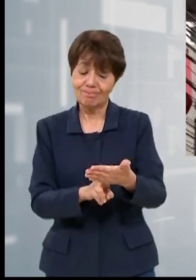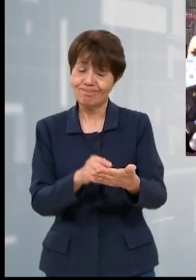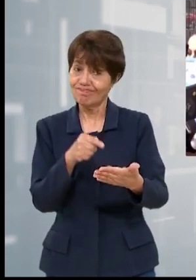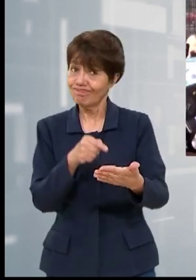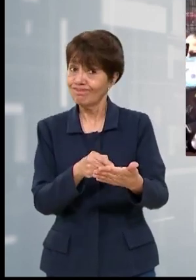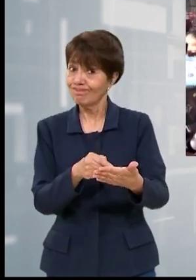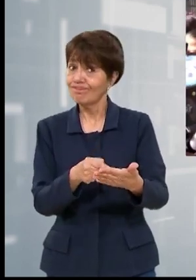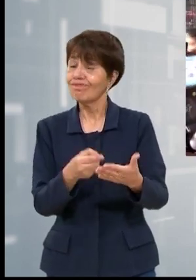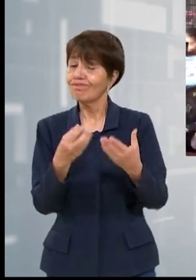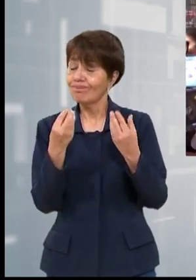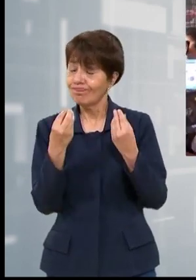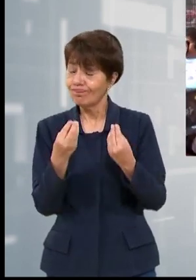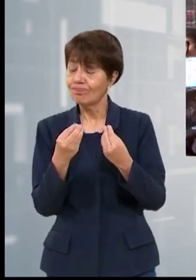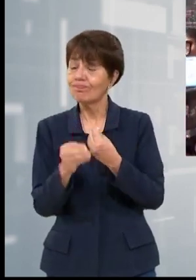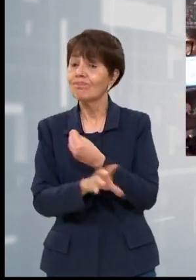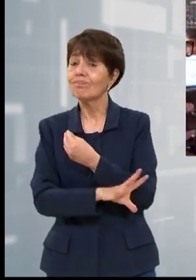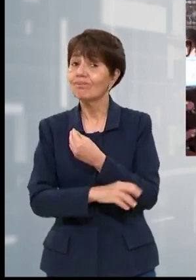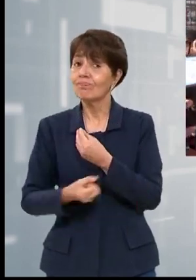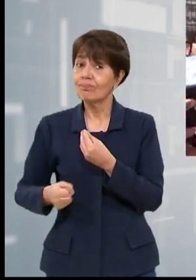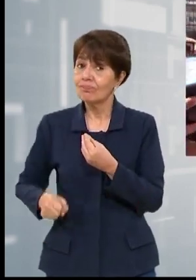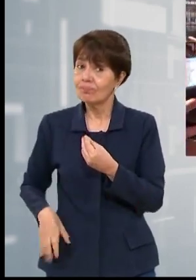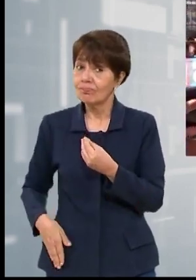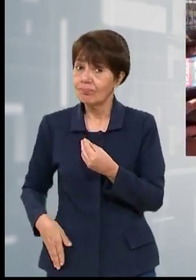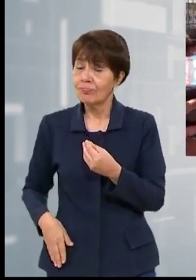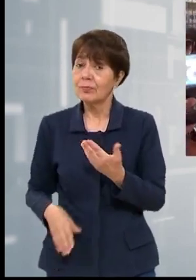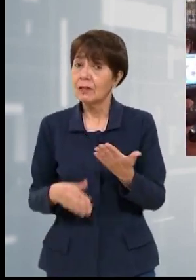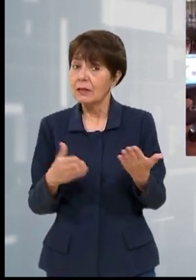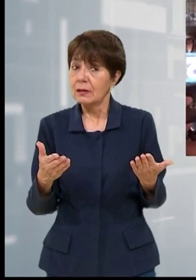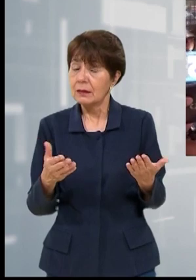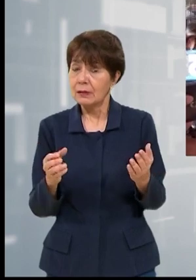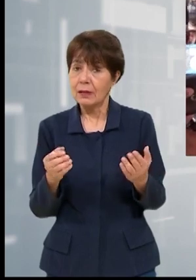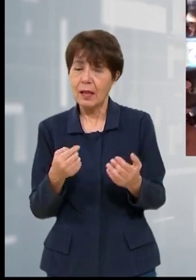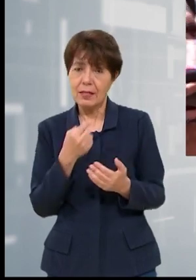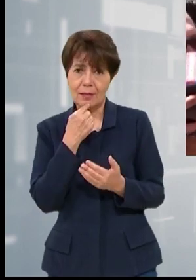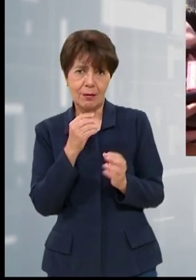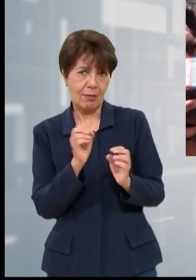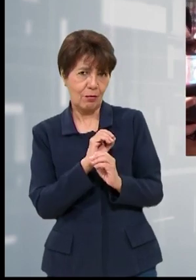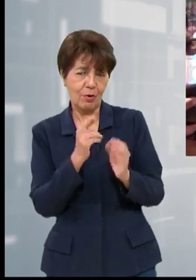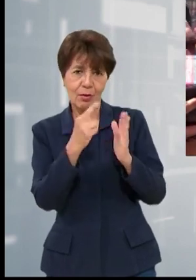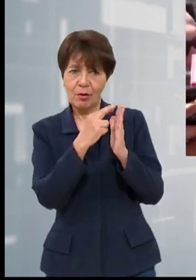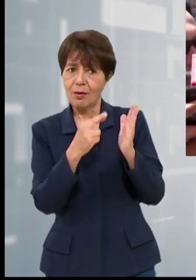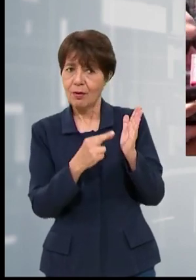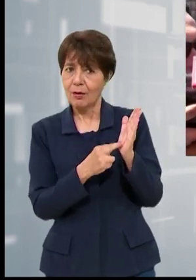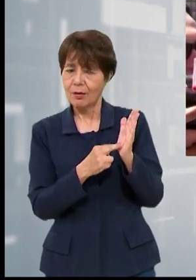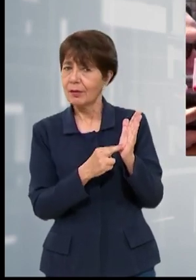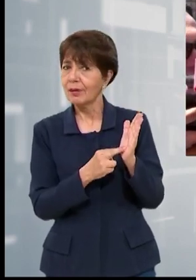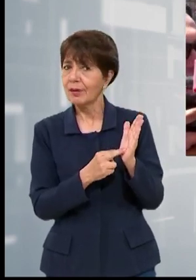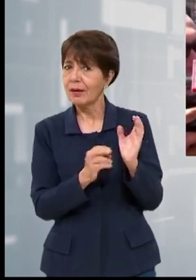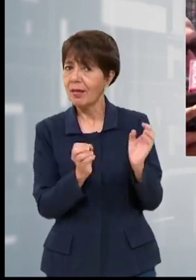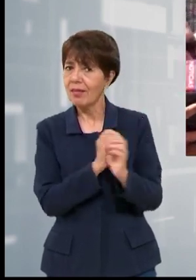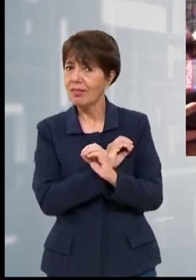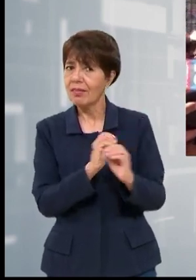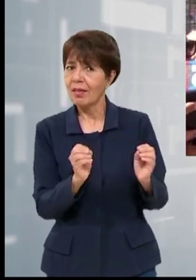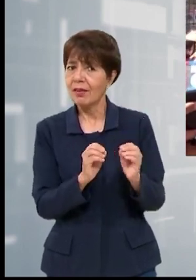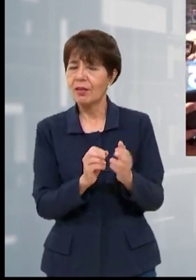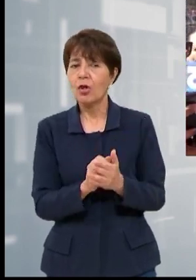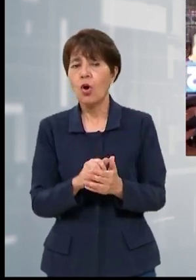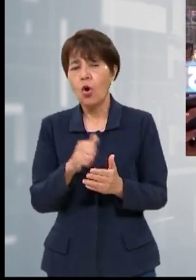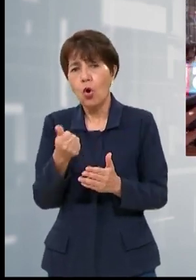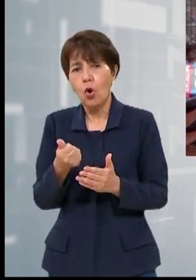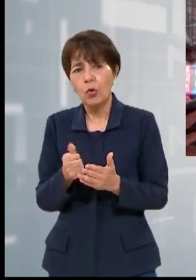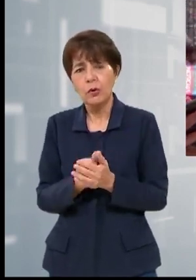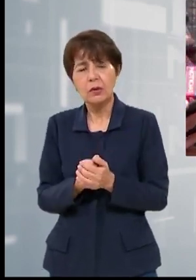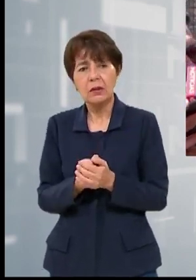corrupción. Una tiene que ver con que no había un marco jurídico establecido por el contrato, otra tiene que ver con el valor